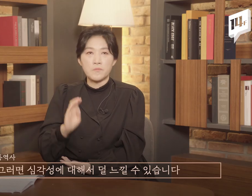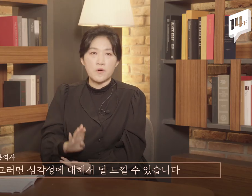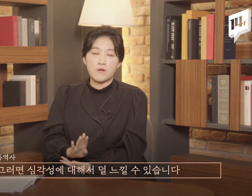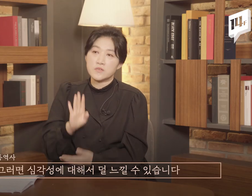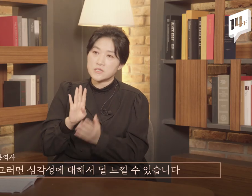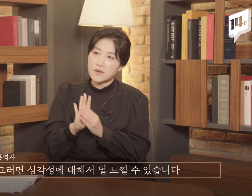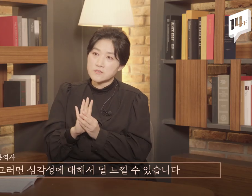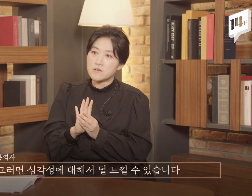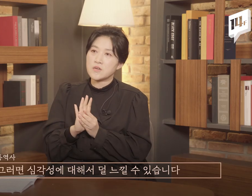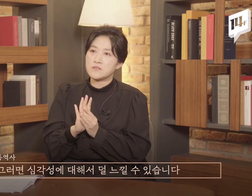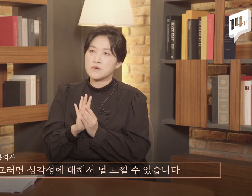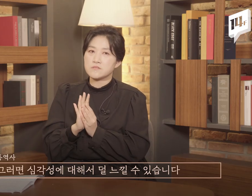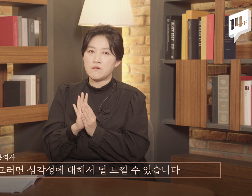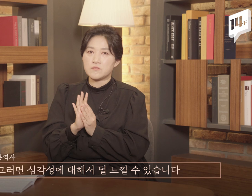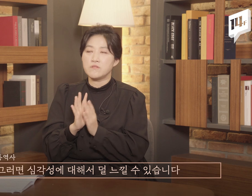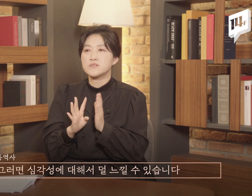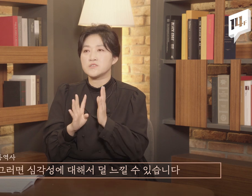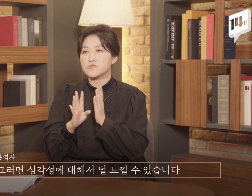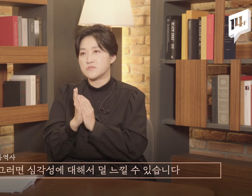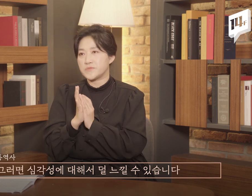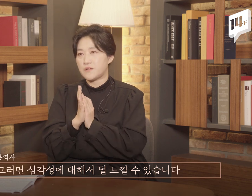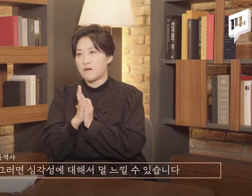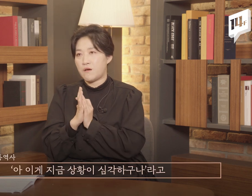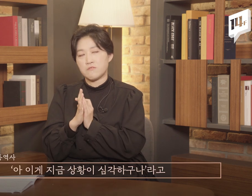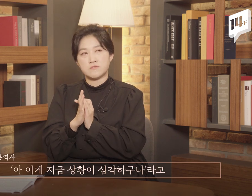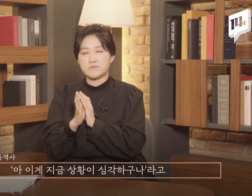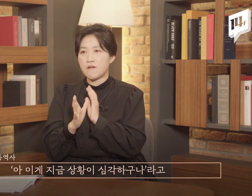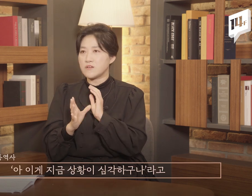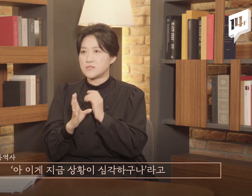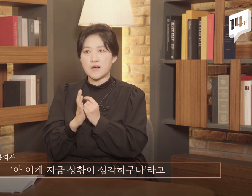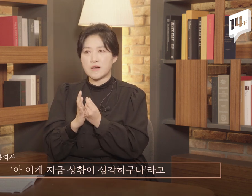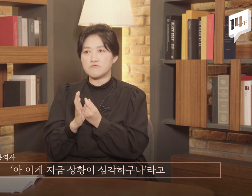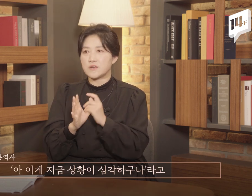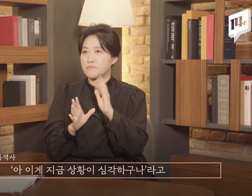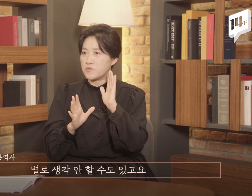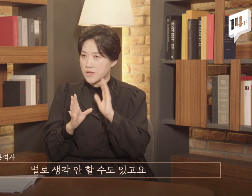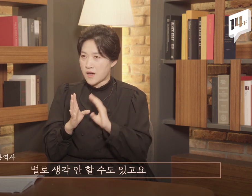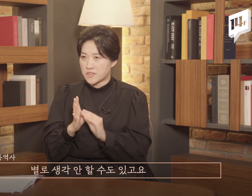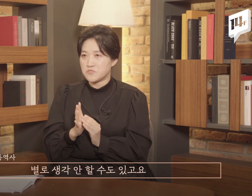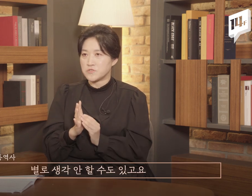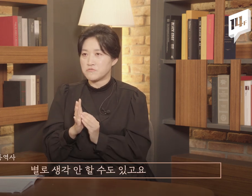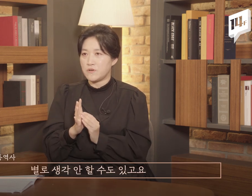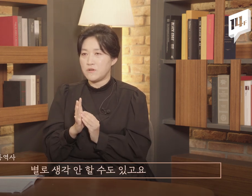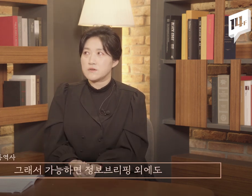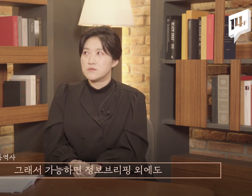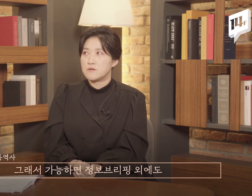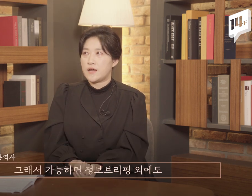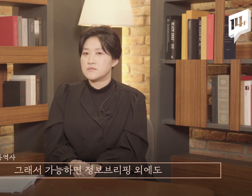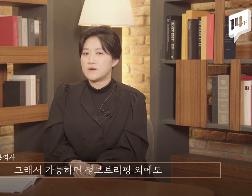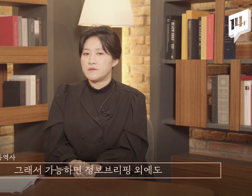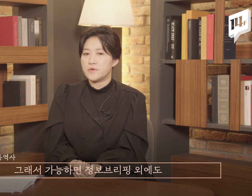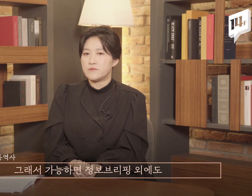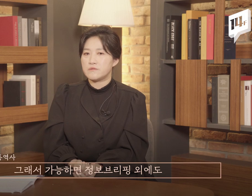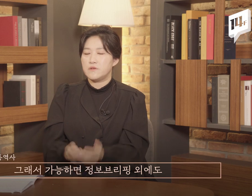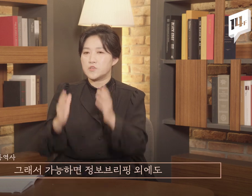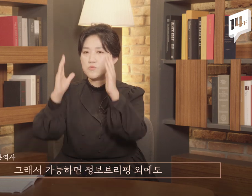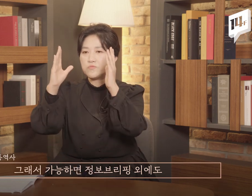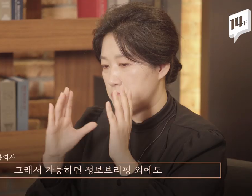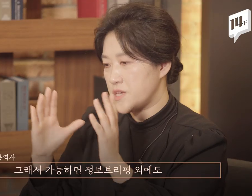심각성에 대해서 덜 느낄 수 있습니다. 이게 지금 상황이 심각하구나 별로 생각 안 할 수 있고요. 그래서 가능하면 정보 브리핑